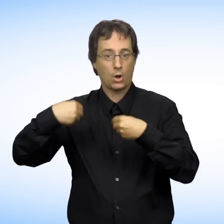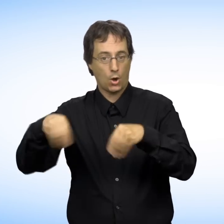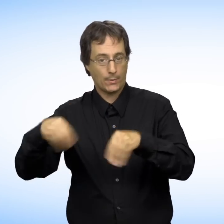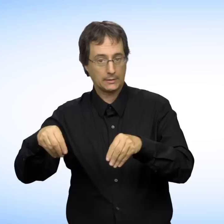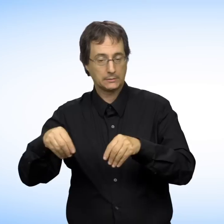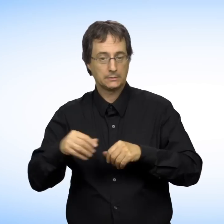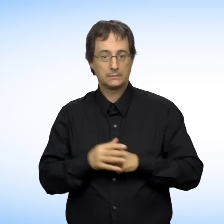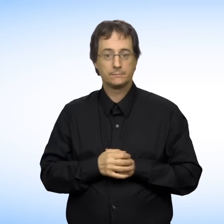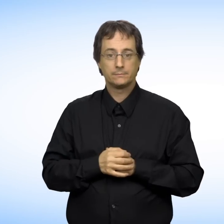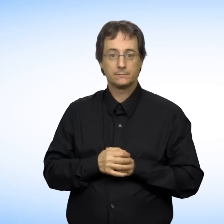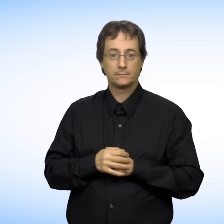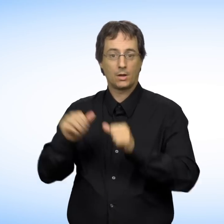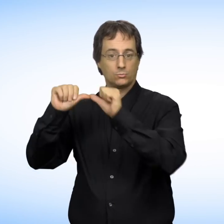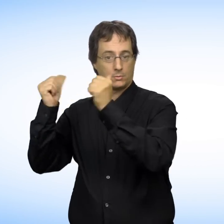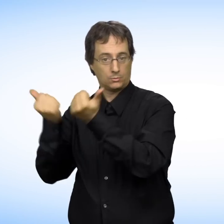un commerce, une association.